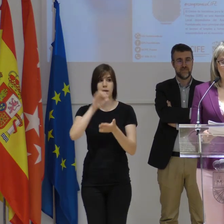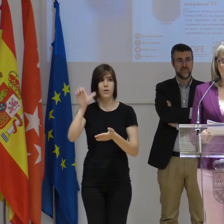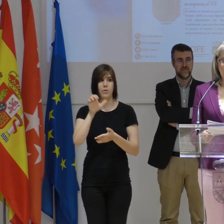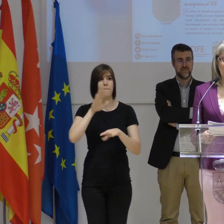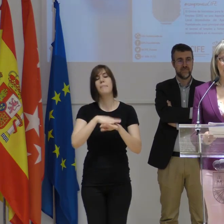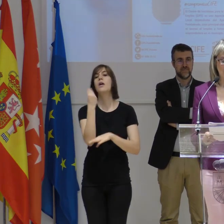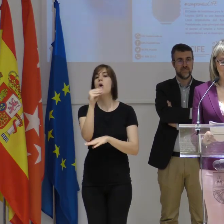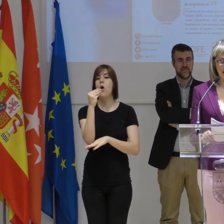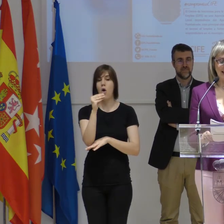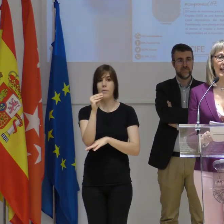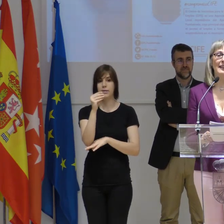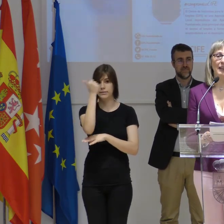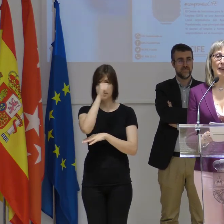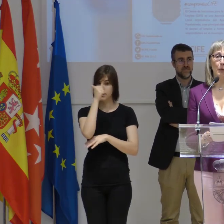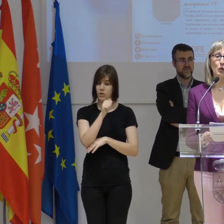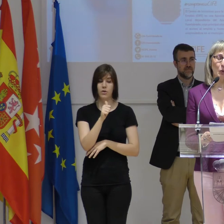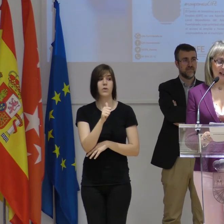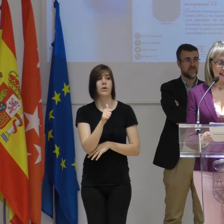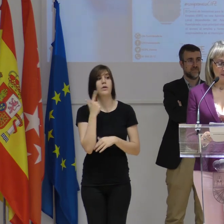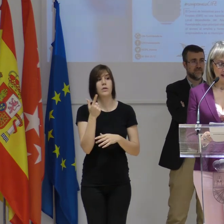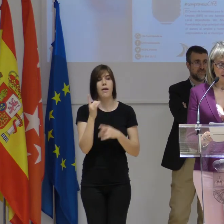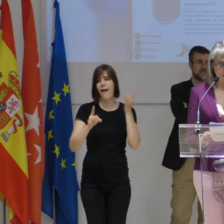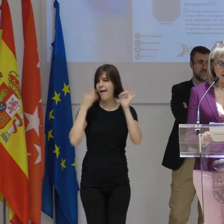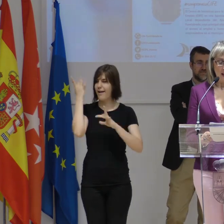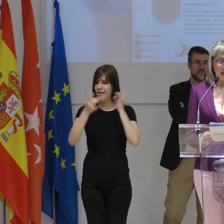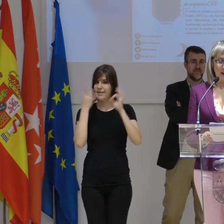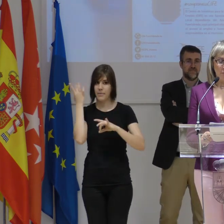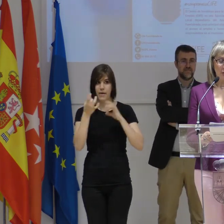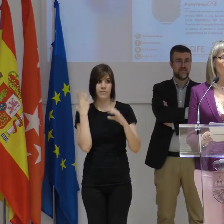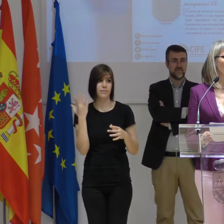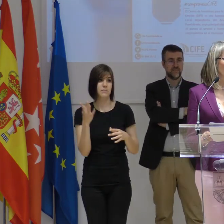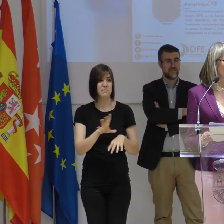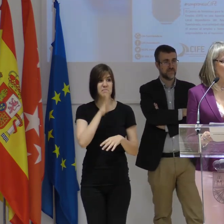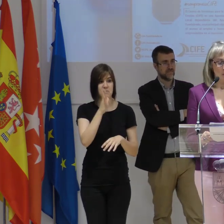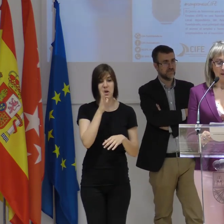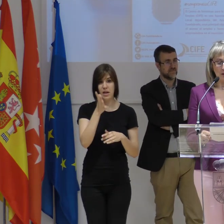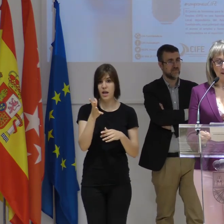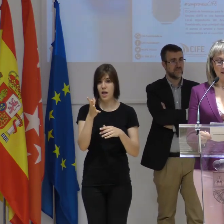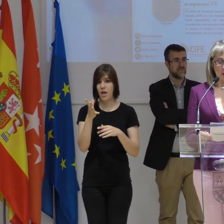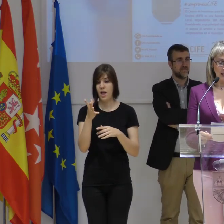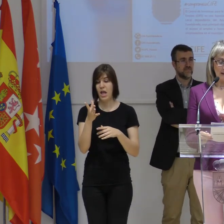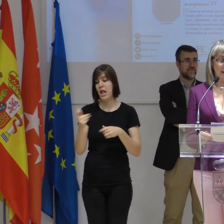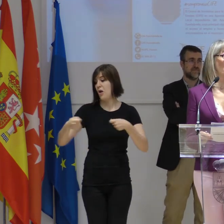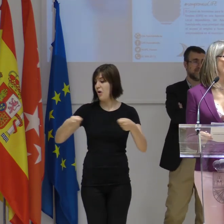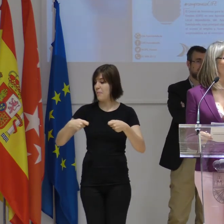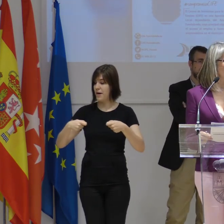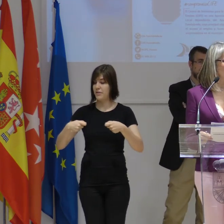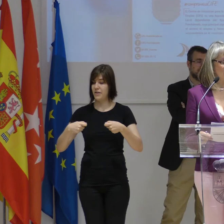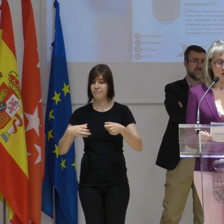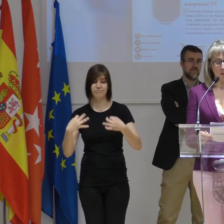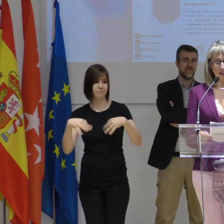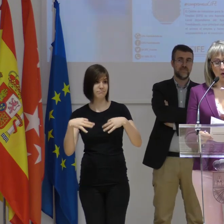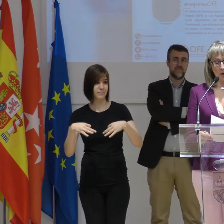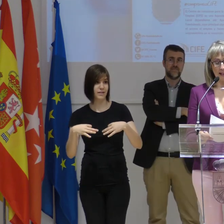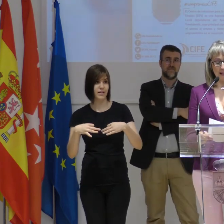Es para un joven emprendedor que se caracteriza por su creatividad, porque ha incorporado al comercio tradicional de proximidad